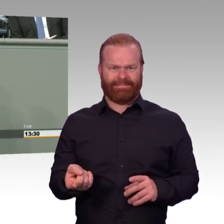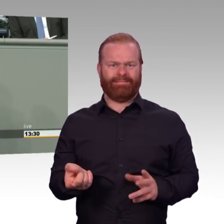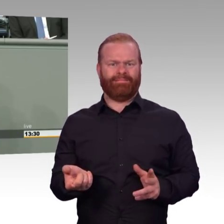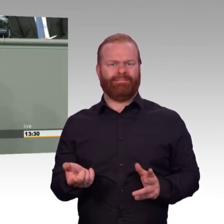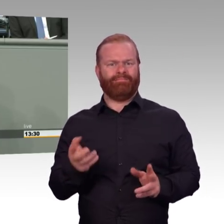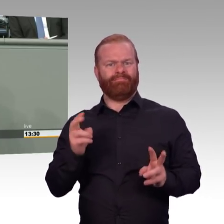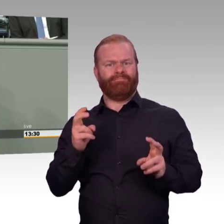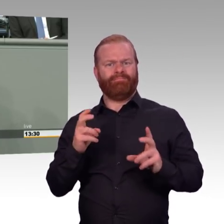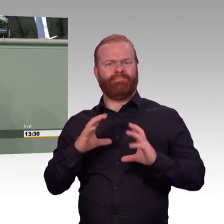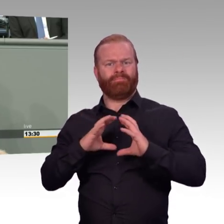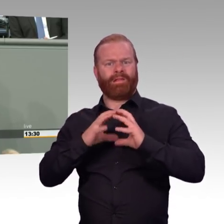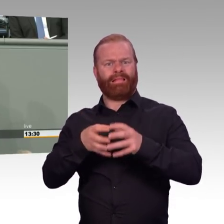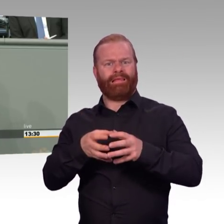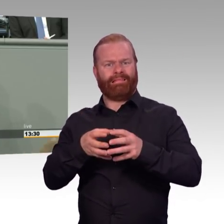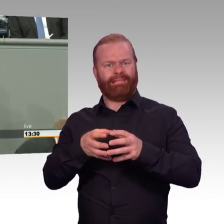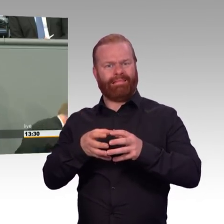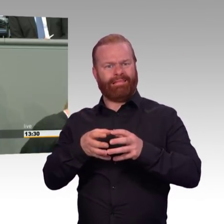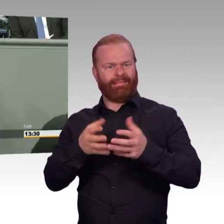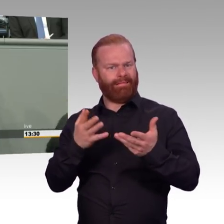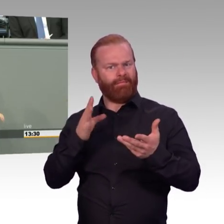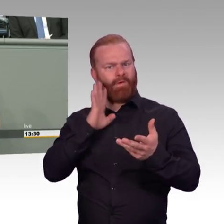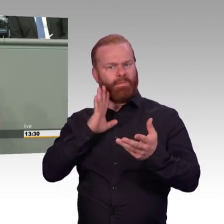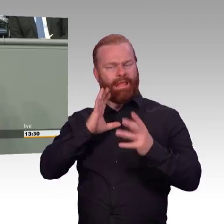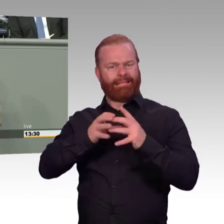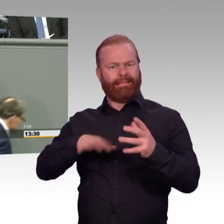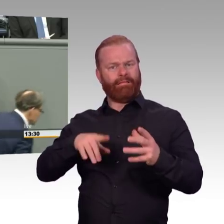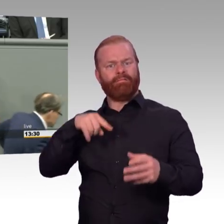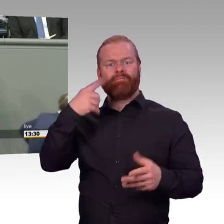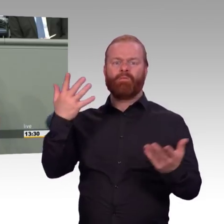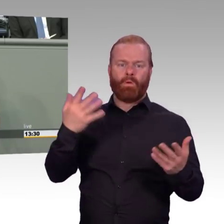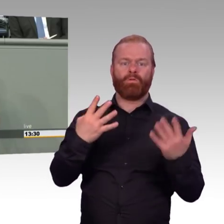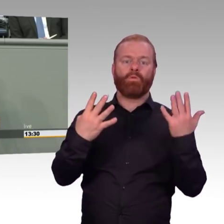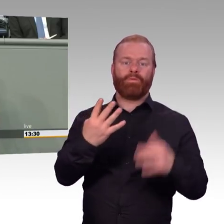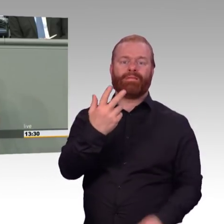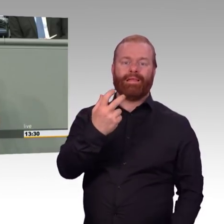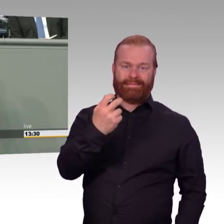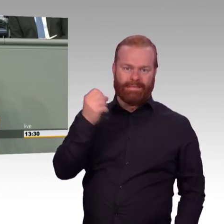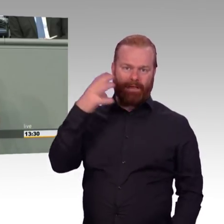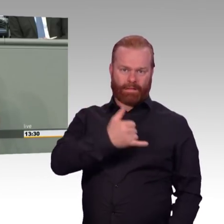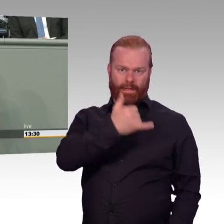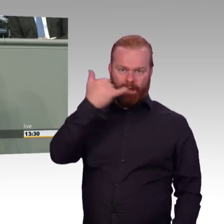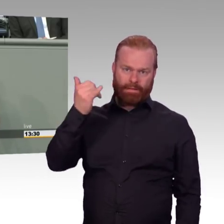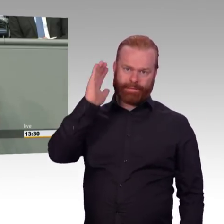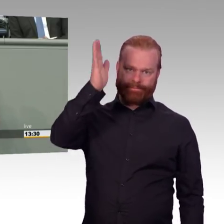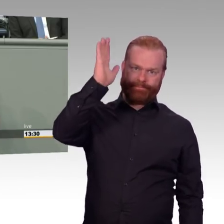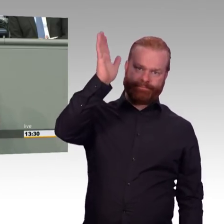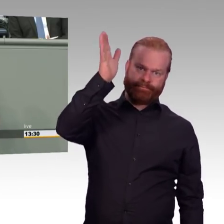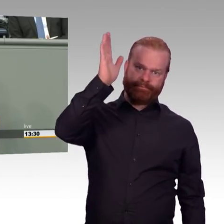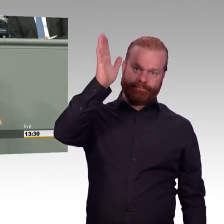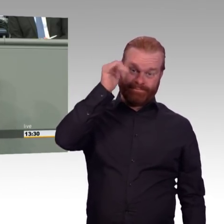ja keinen Klimawandel sehen, hier ein paar Facken. Die Temperatur im Vergleich zum Ende des 19. Jahrhunderts ist bereits um ein Grad geschiegen.